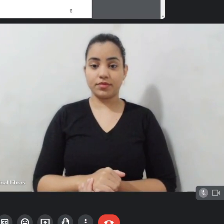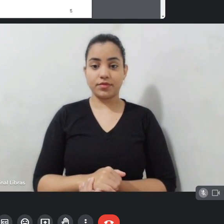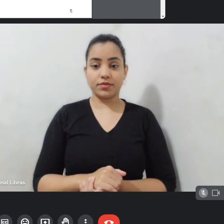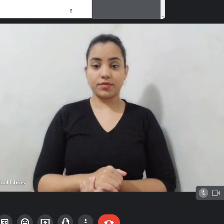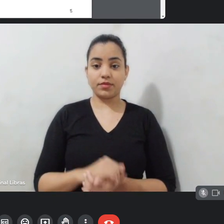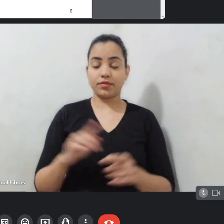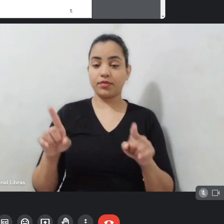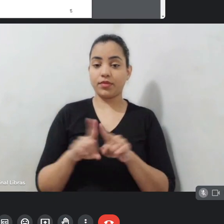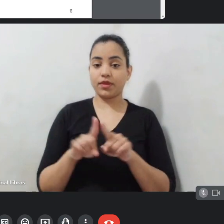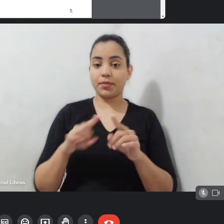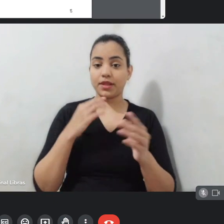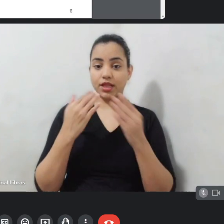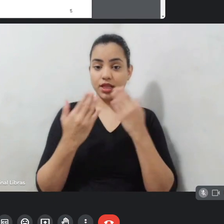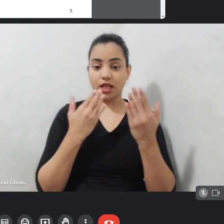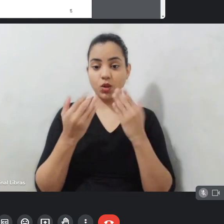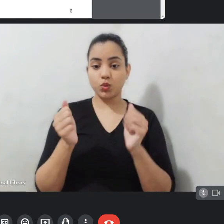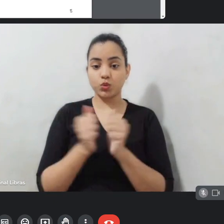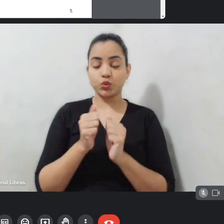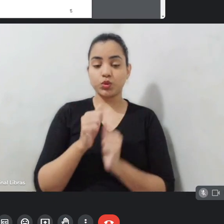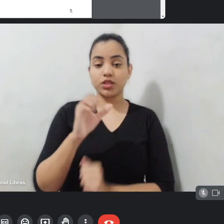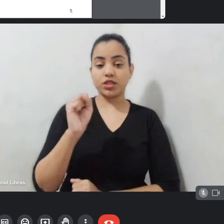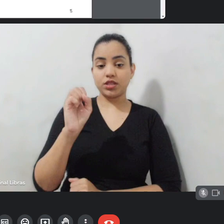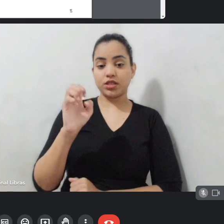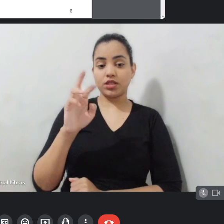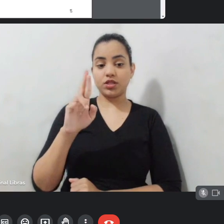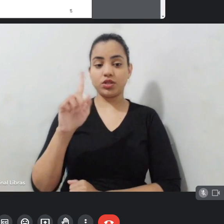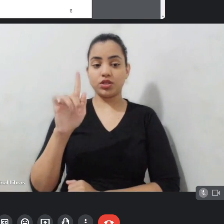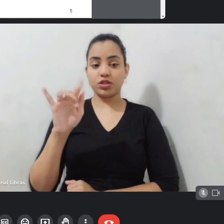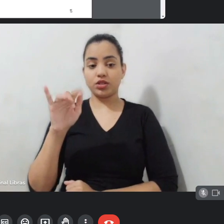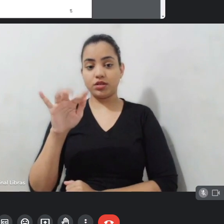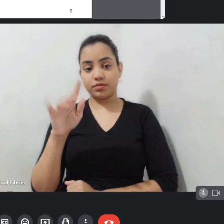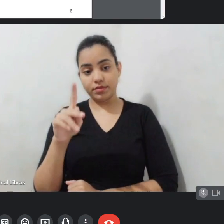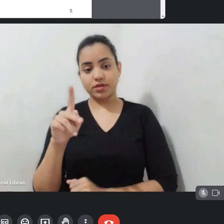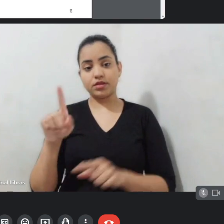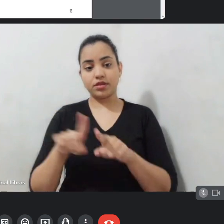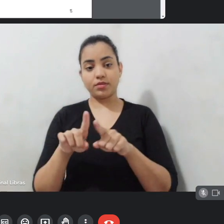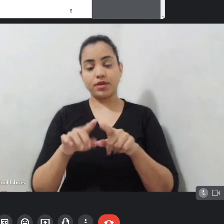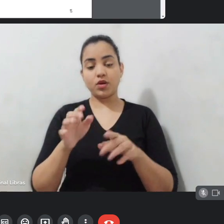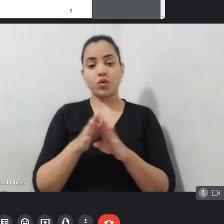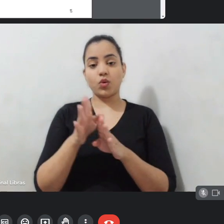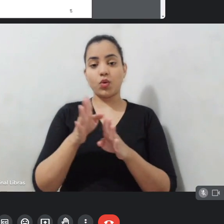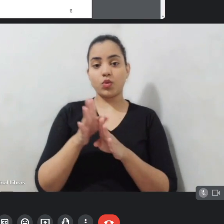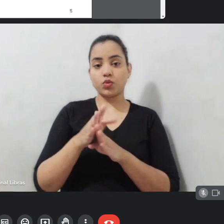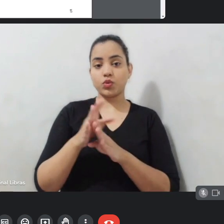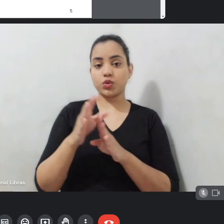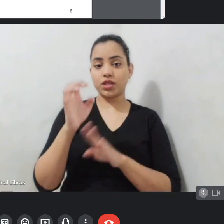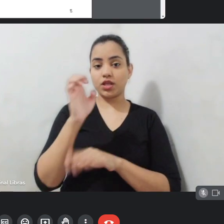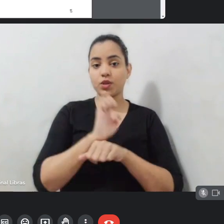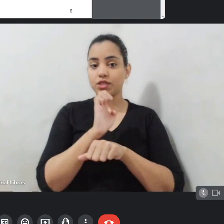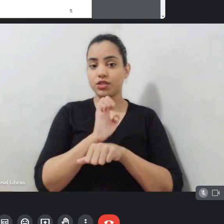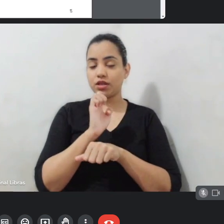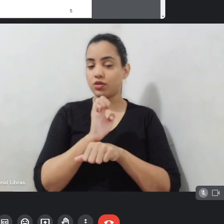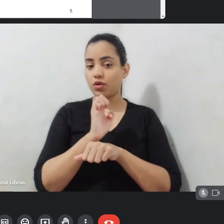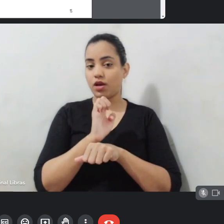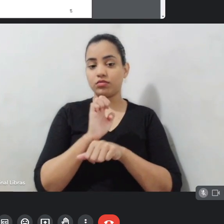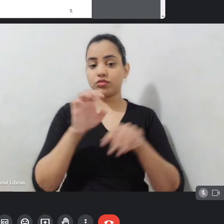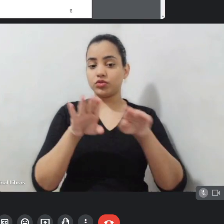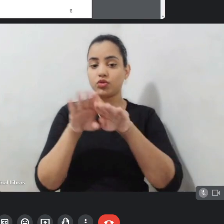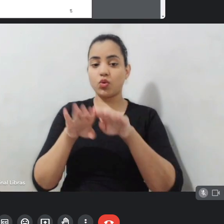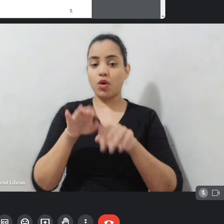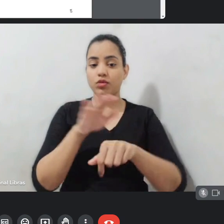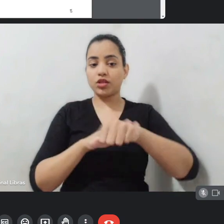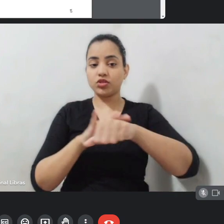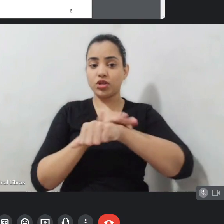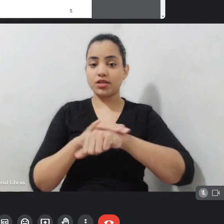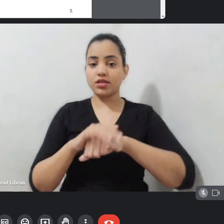CMG também, com o Conselho Estadual de Igualdade Racial. E é importante lembrar que uma outra